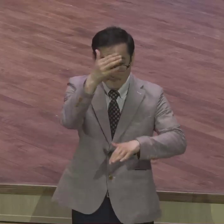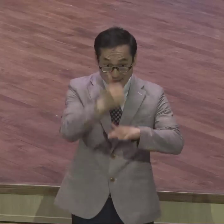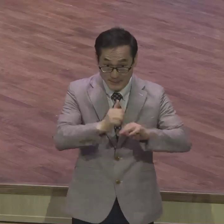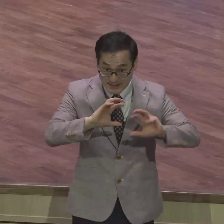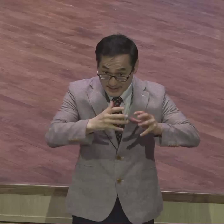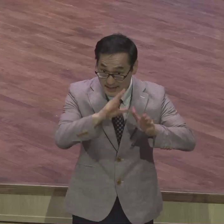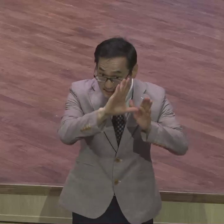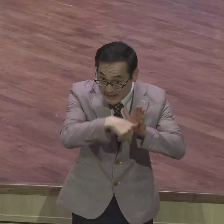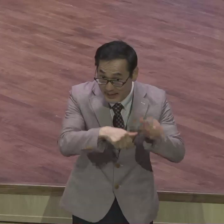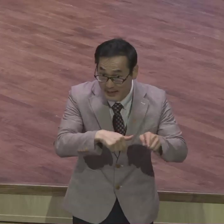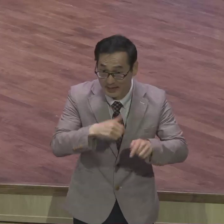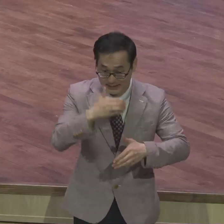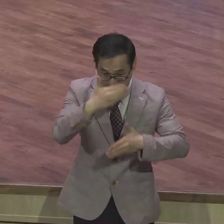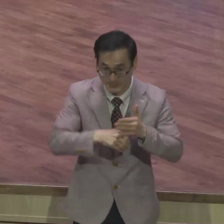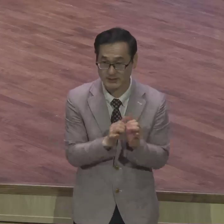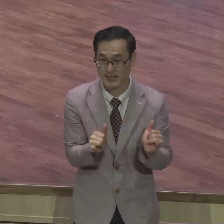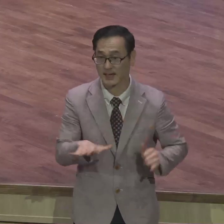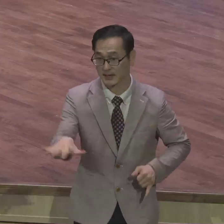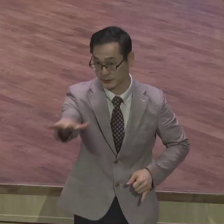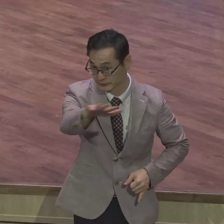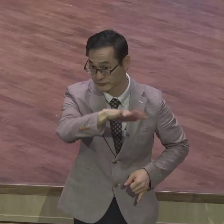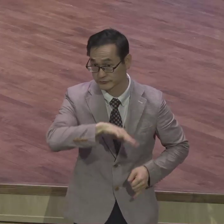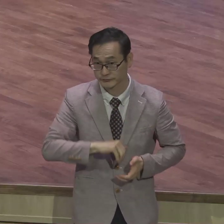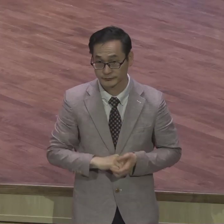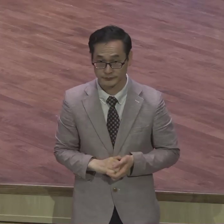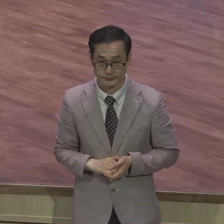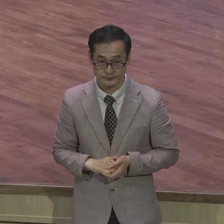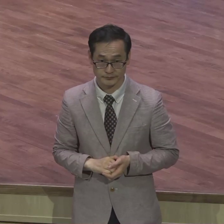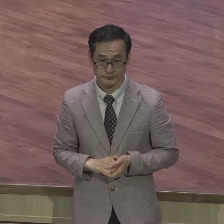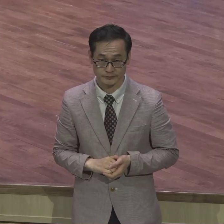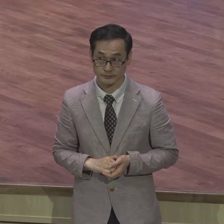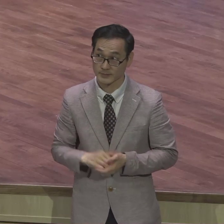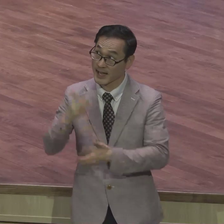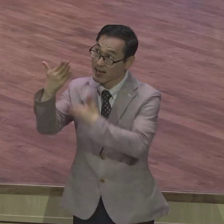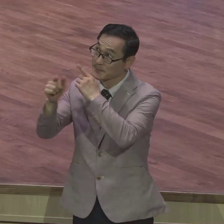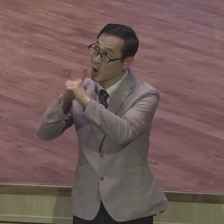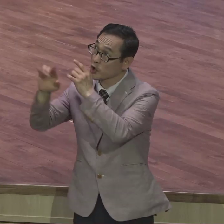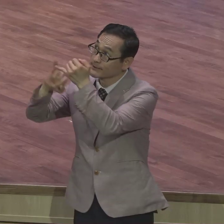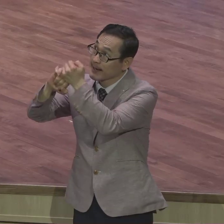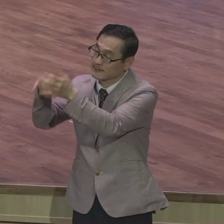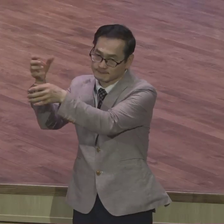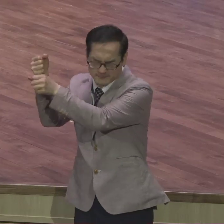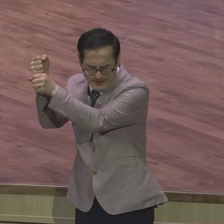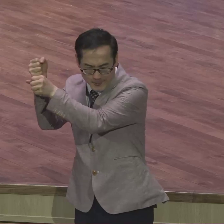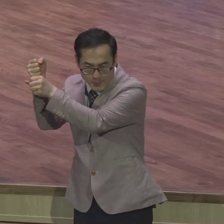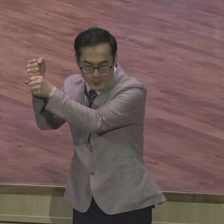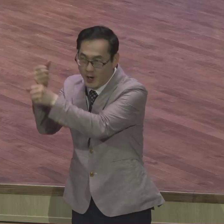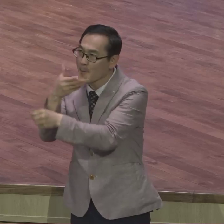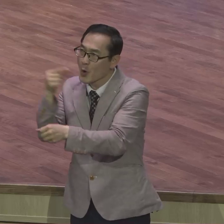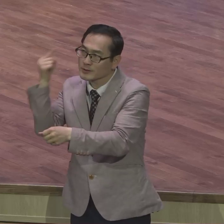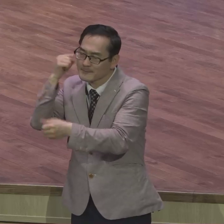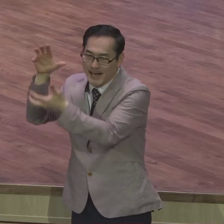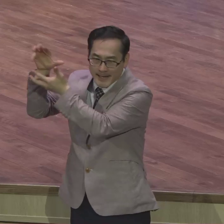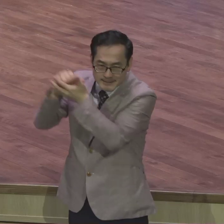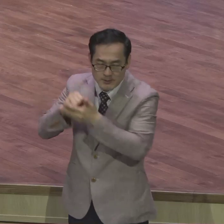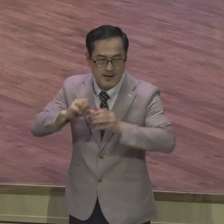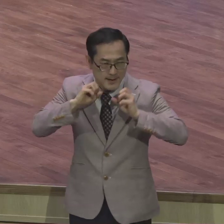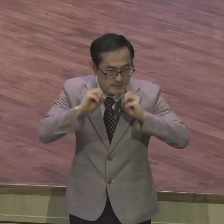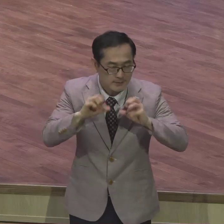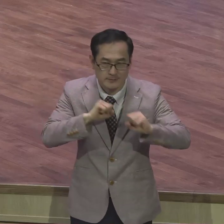시대의 마지막 남은자 여러분처럼 정확한 은약을 잡고 여러분처럼 정확한 이 복음을 가지고 설명할 수 있는 이런